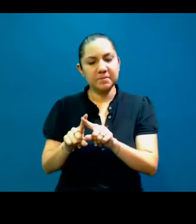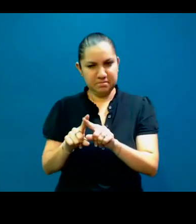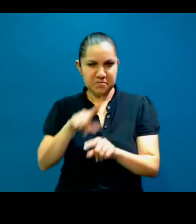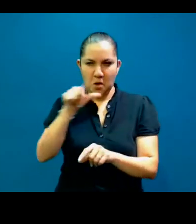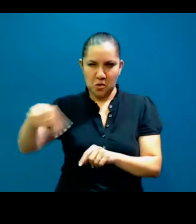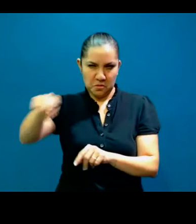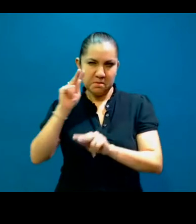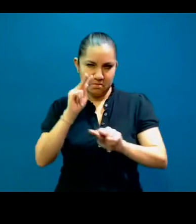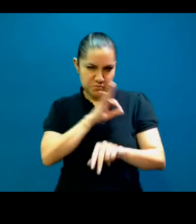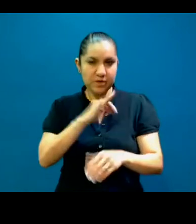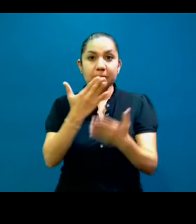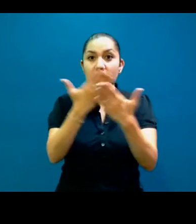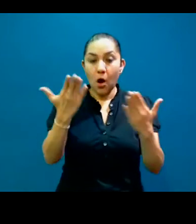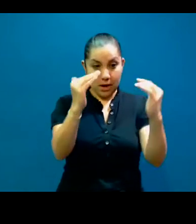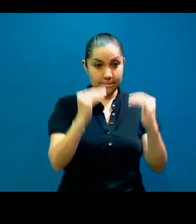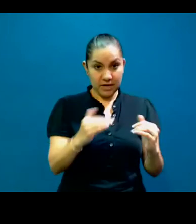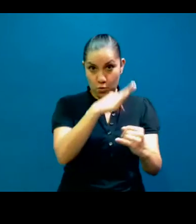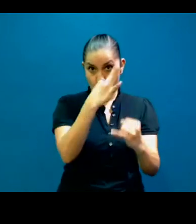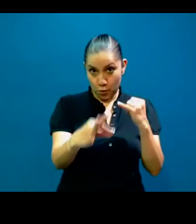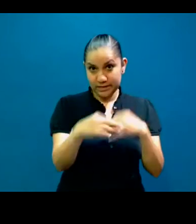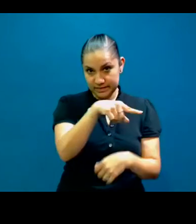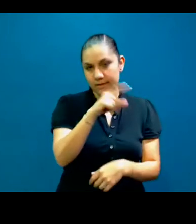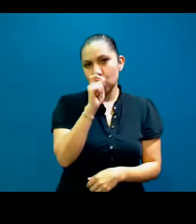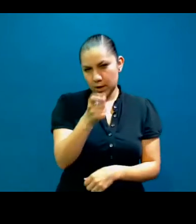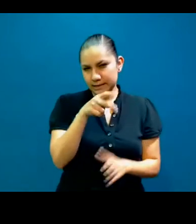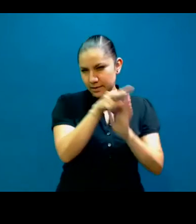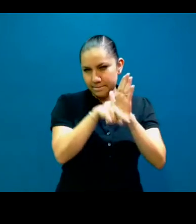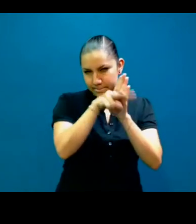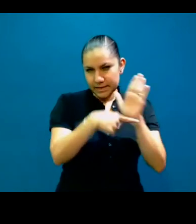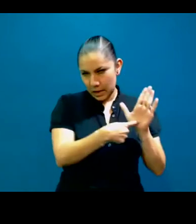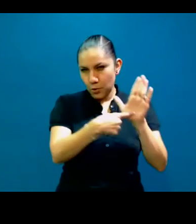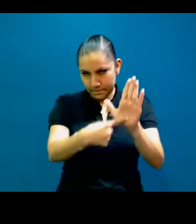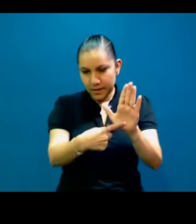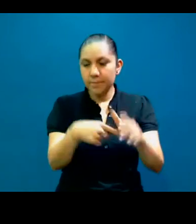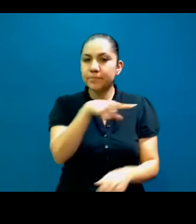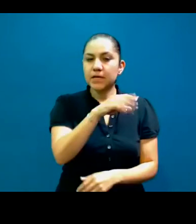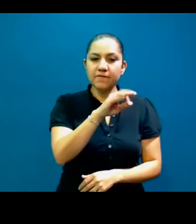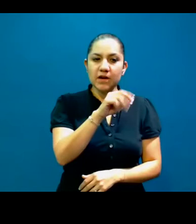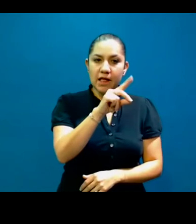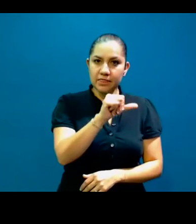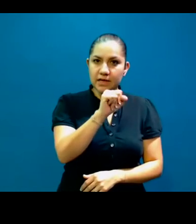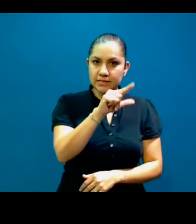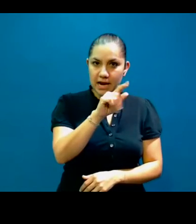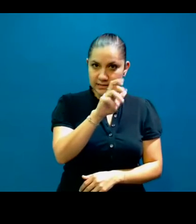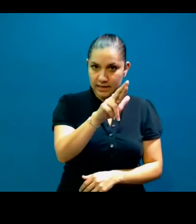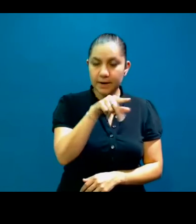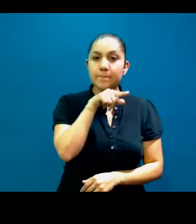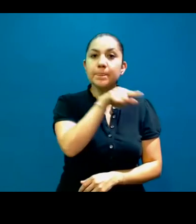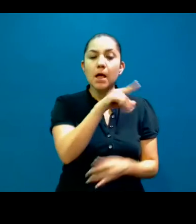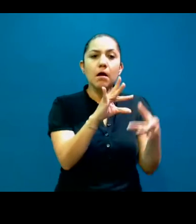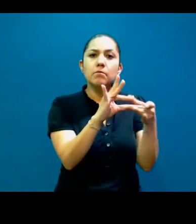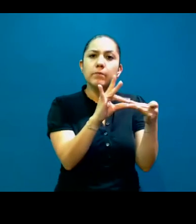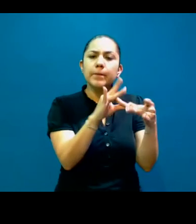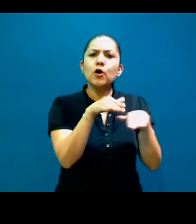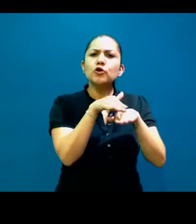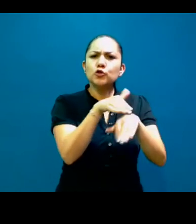con Colegas, que también es uno grabado. Y este va a estar a cargo de Fernanda Salazar, que nos va a hablar de una cosa que